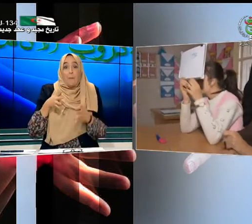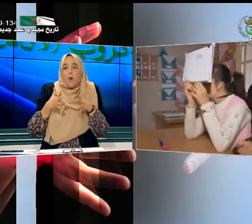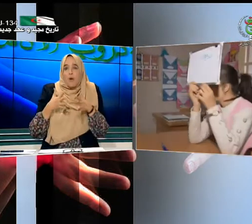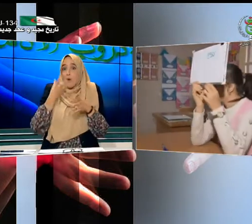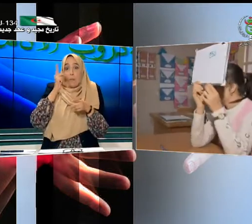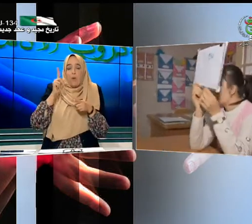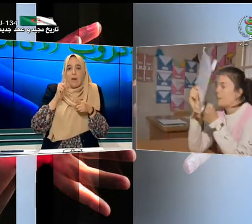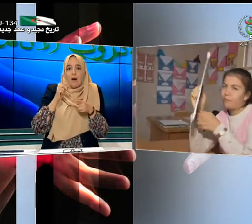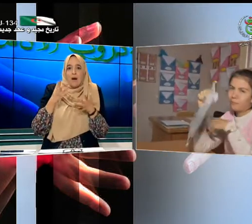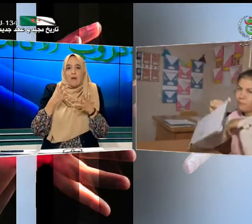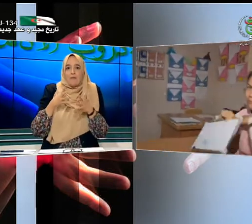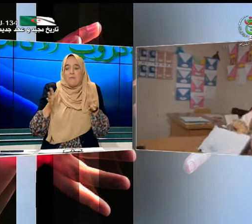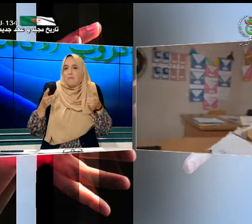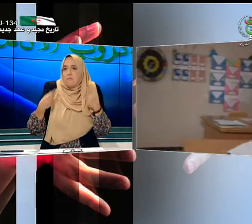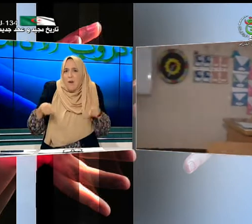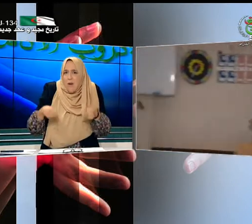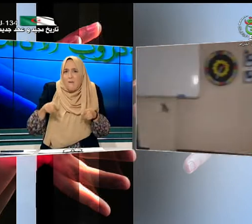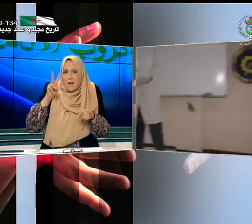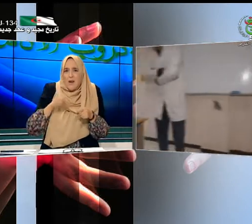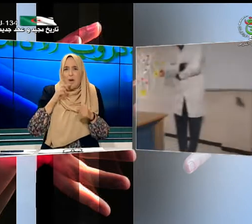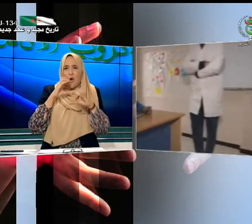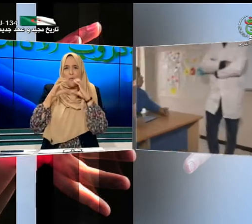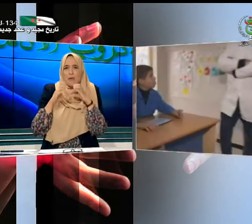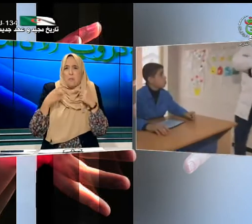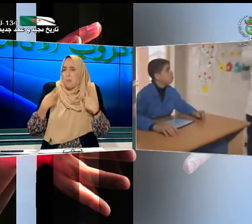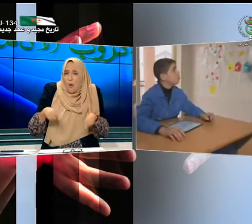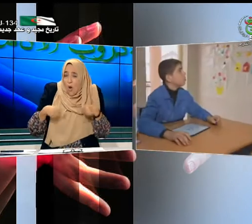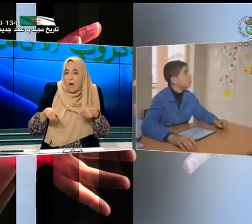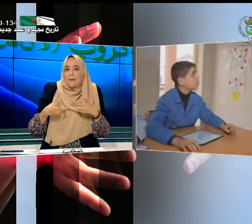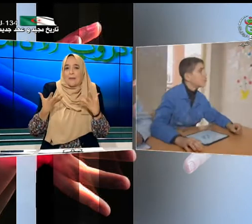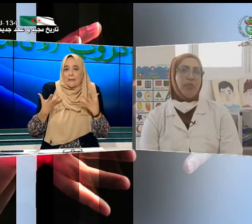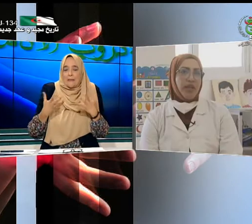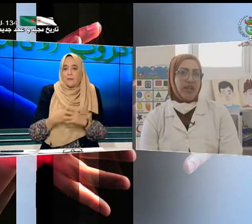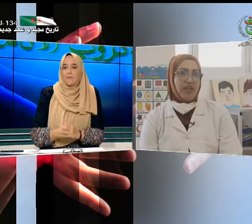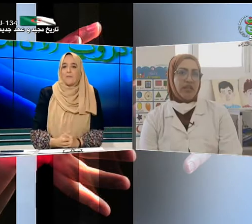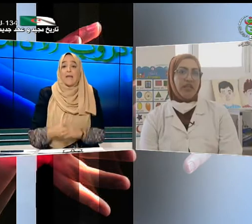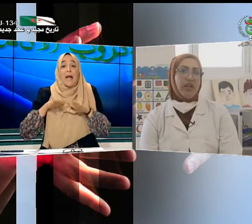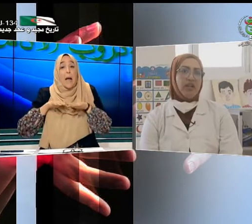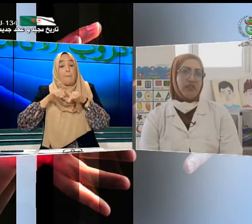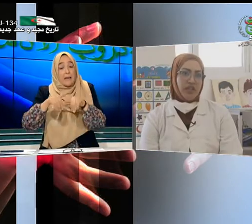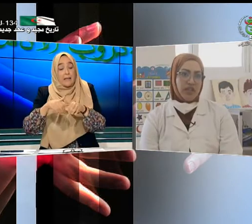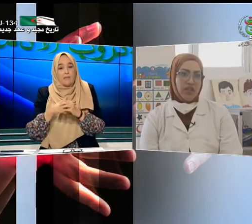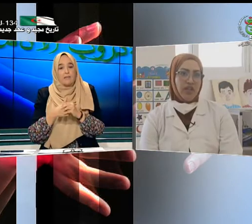وخوفه من التواصل مع العالم الخارجي وبعد ذلك يألف الطفل